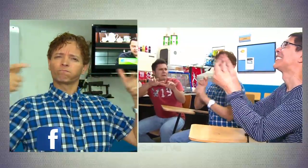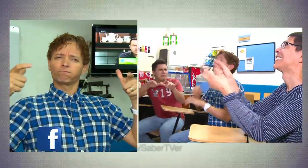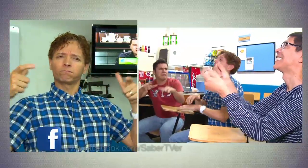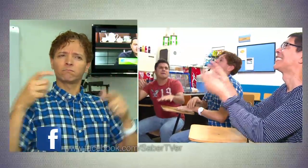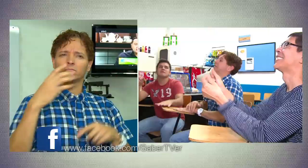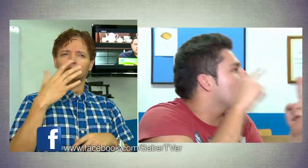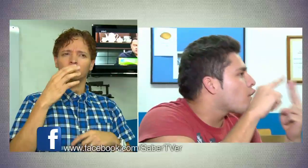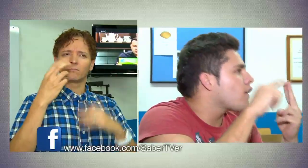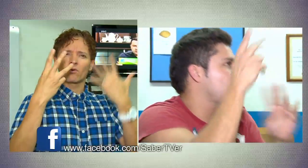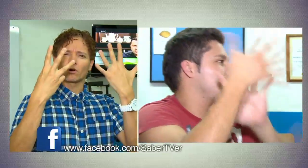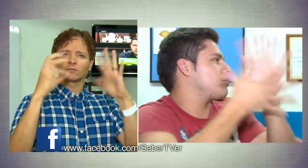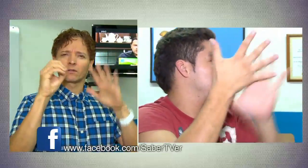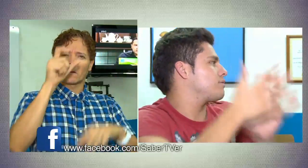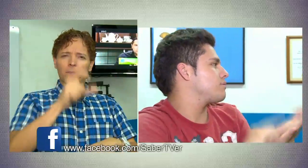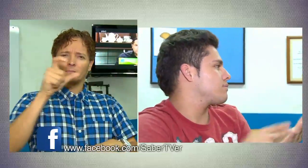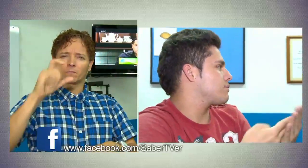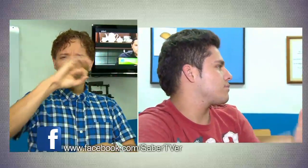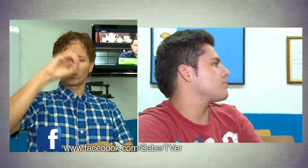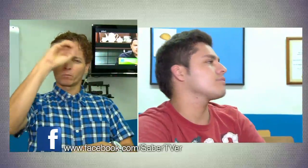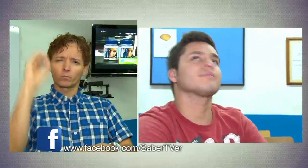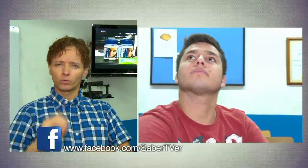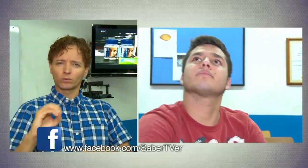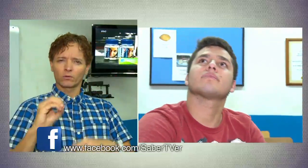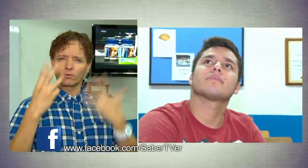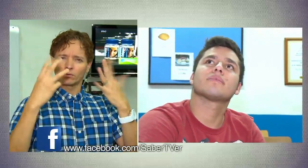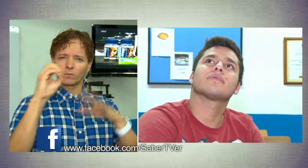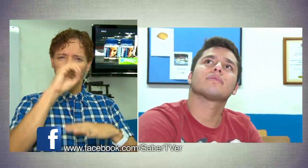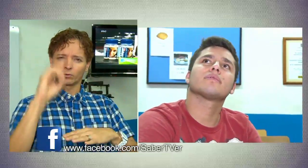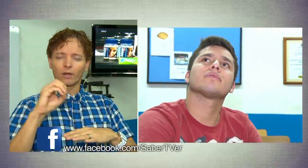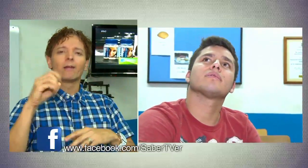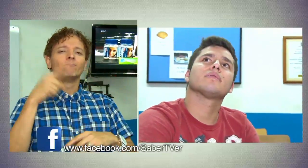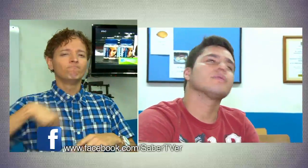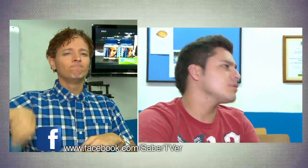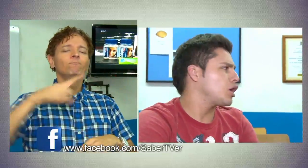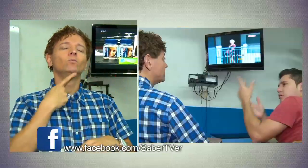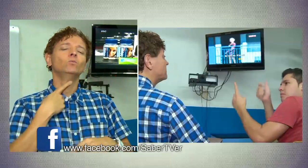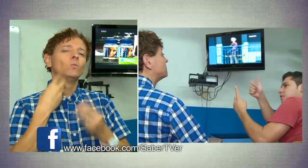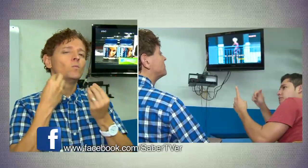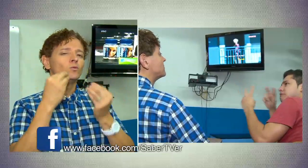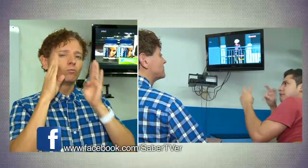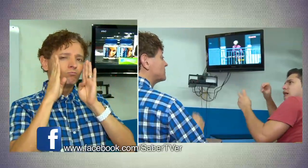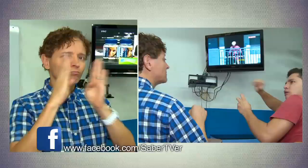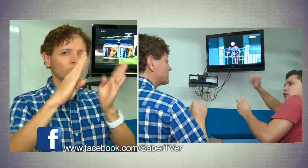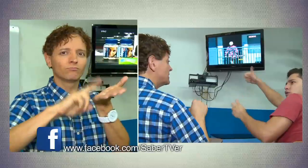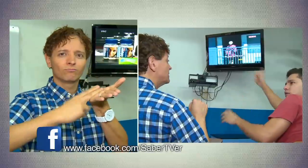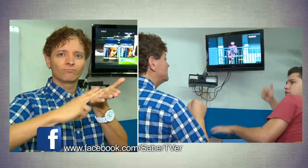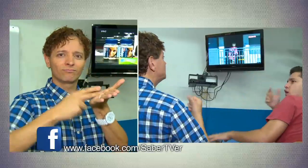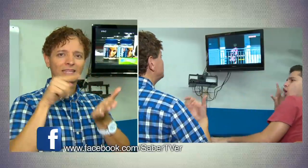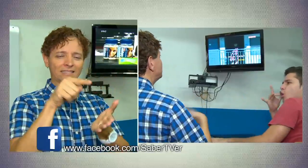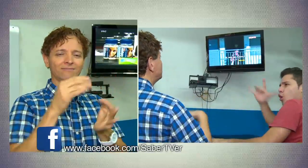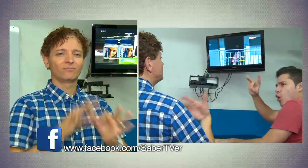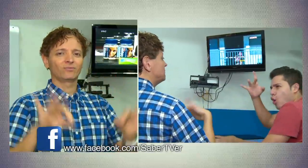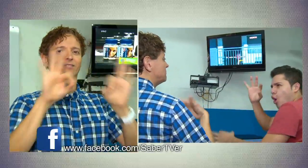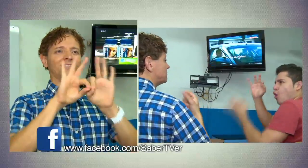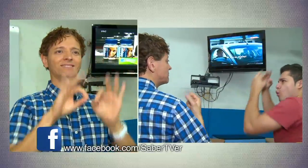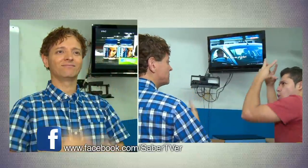Más o menos un porcentaje alto de las poblaciones sordas les gusta el intérprete,